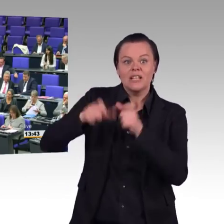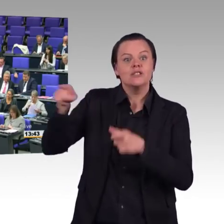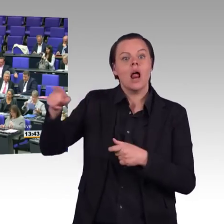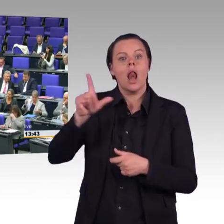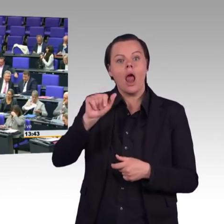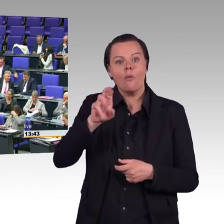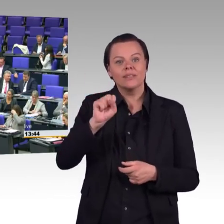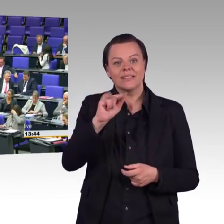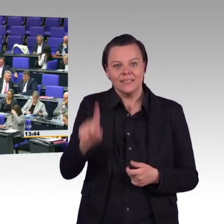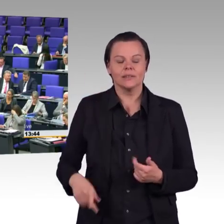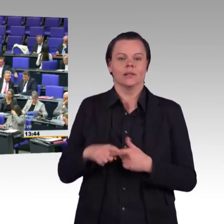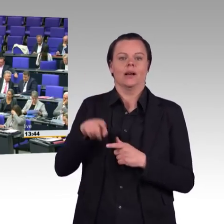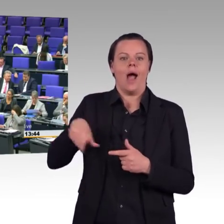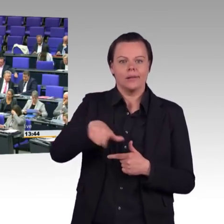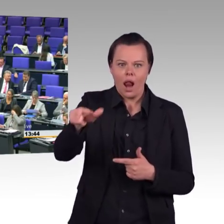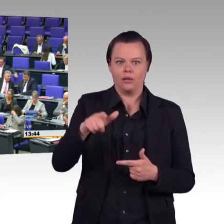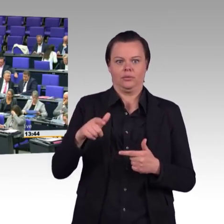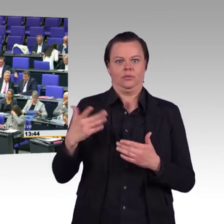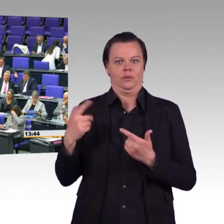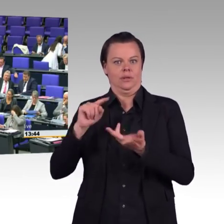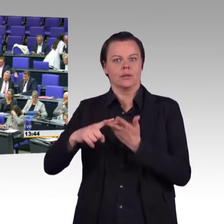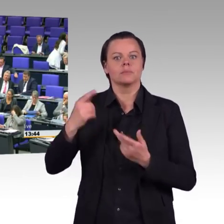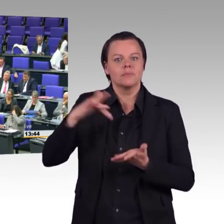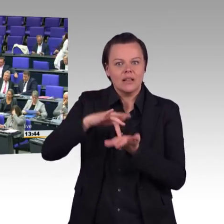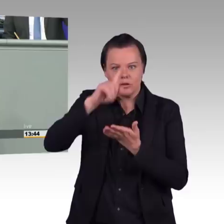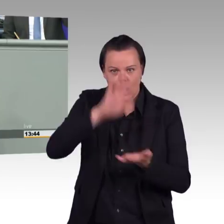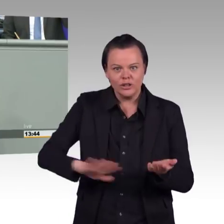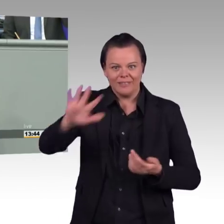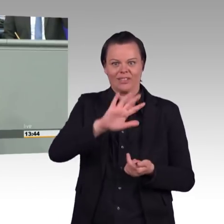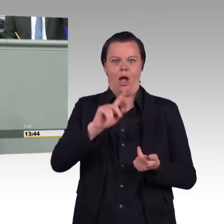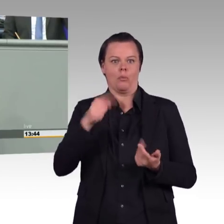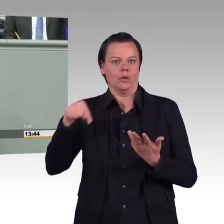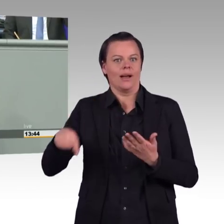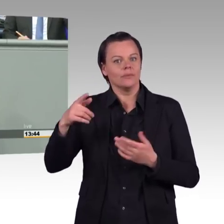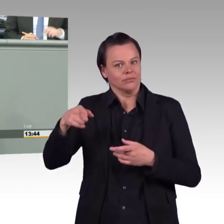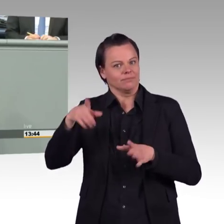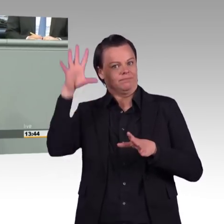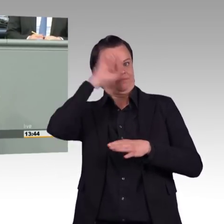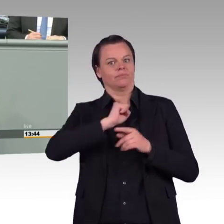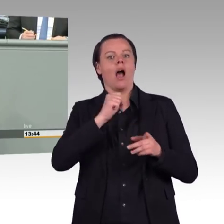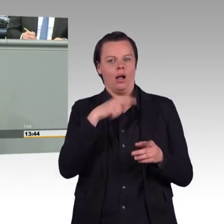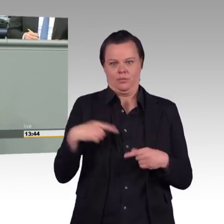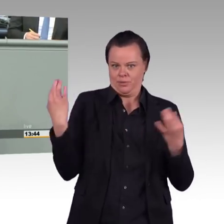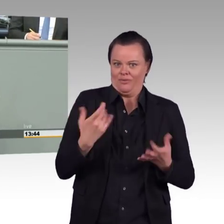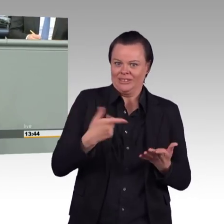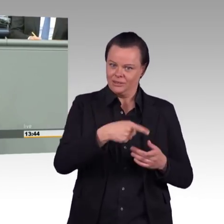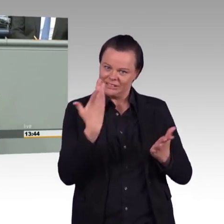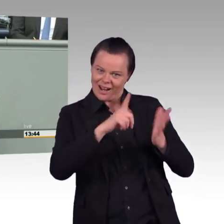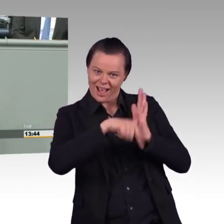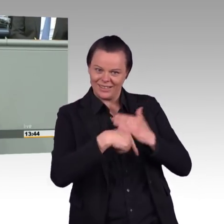Liebe Kolleginnen und Kollegen der Grünen, deswegen können wir leider Ihrem Antrag an dieser Stelle nicht zustimmen. Wir werden uns an dieser Stelle